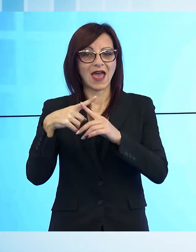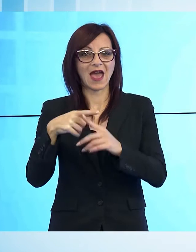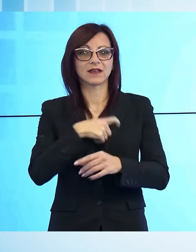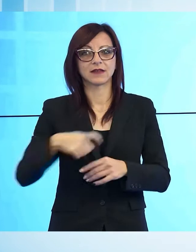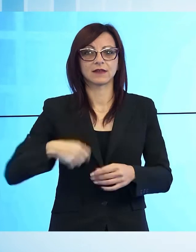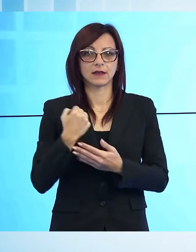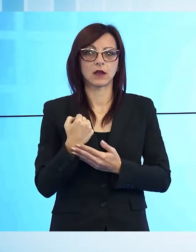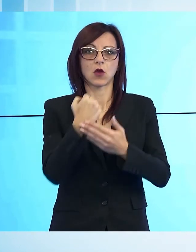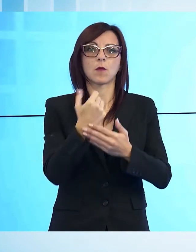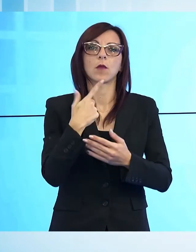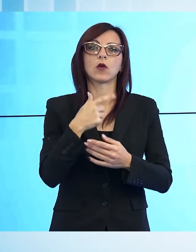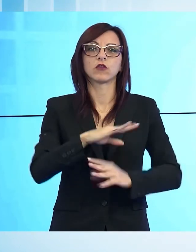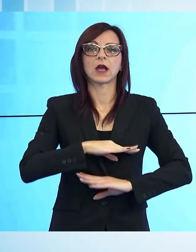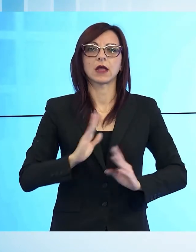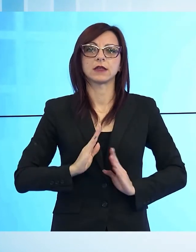di Forza Italia e Lega.